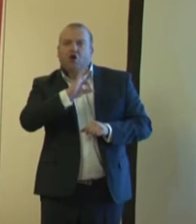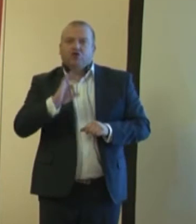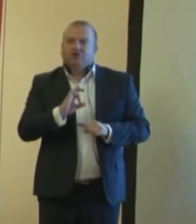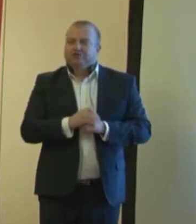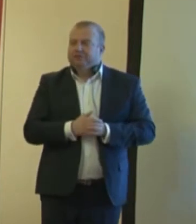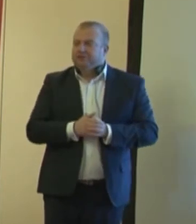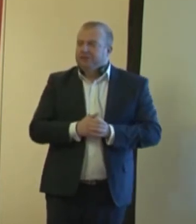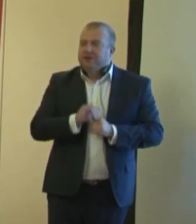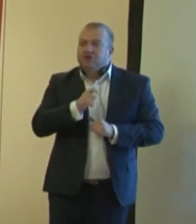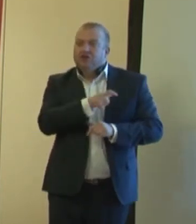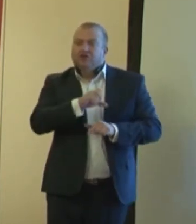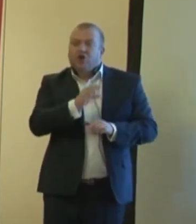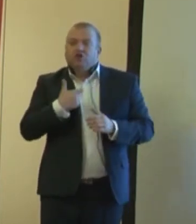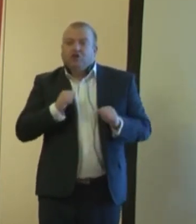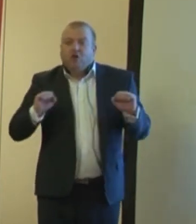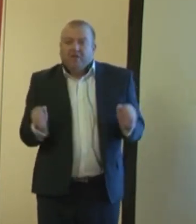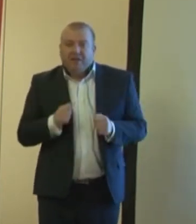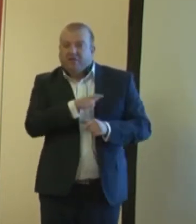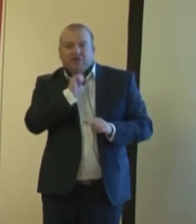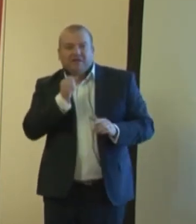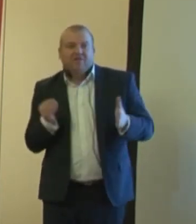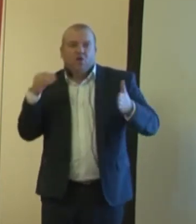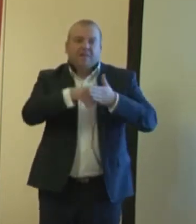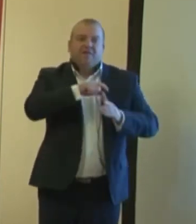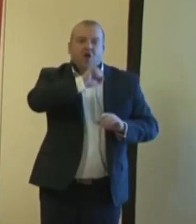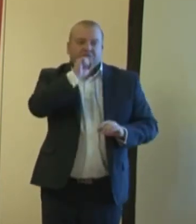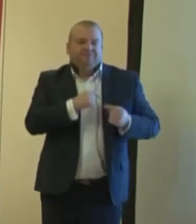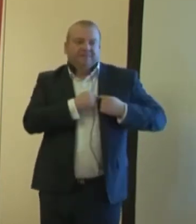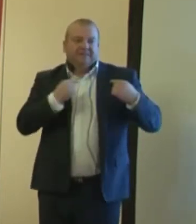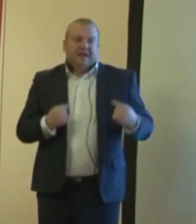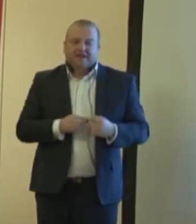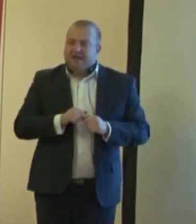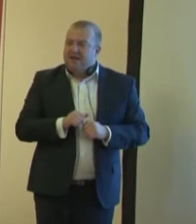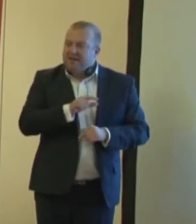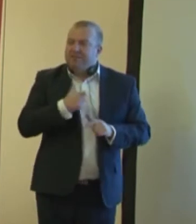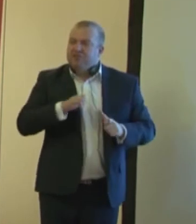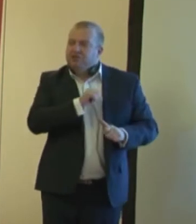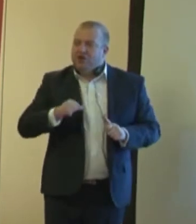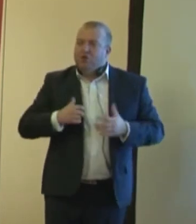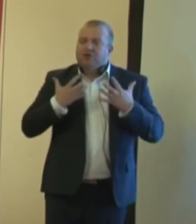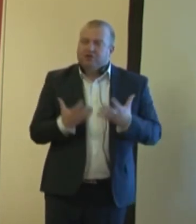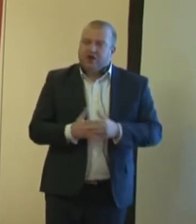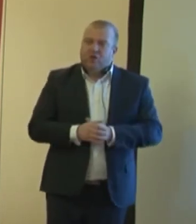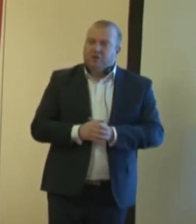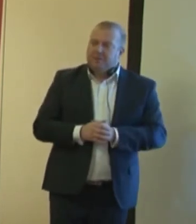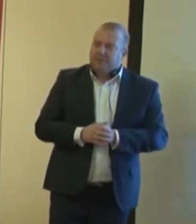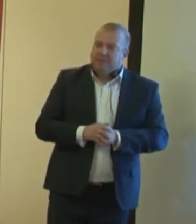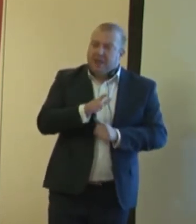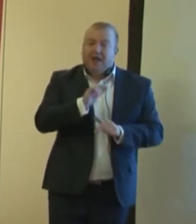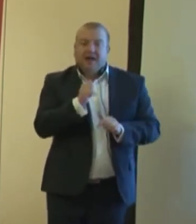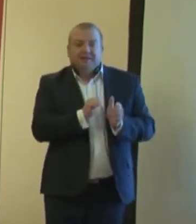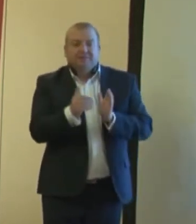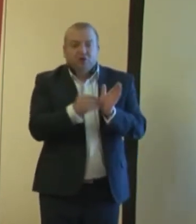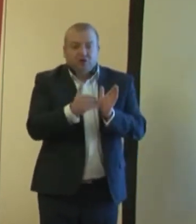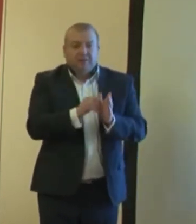obawiamy, wtedy nie wkładamy w to serca tak, jakby się chciało i taka, jaka jest potrzeba.